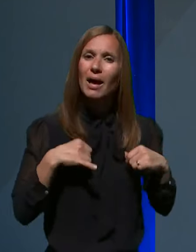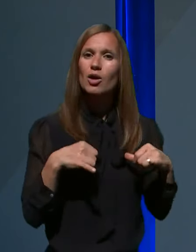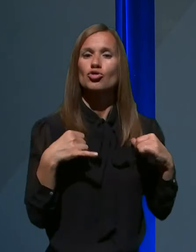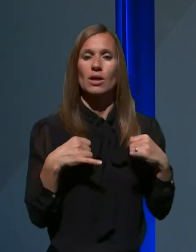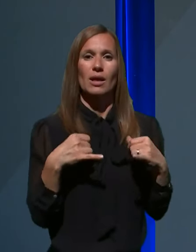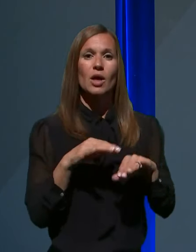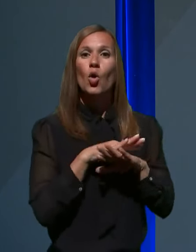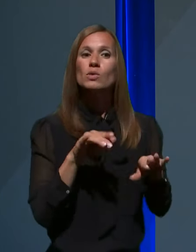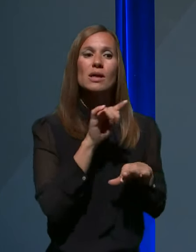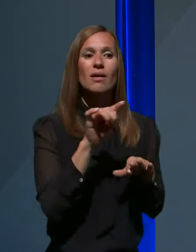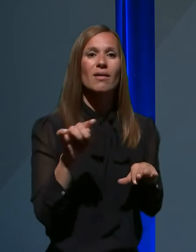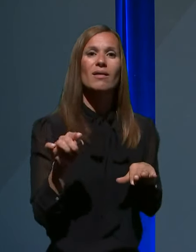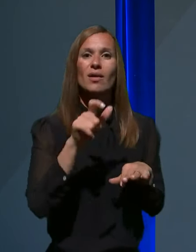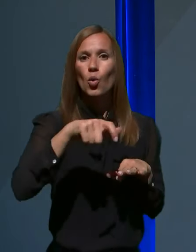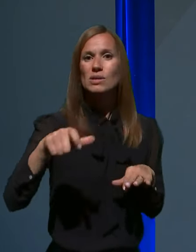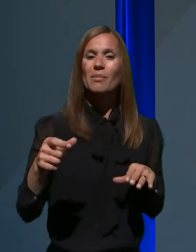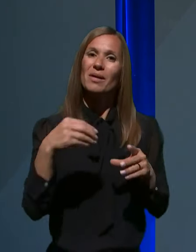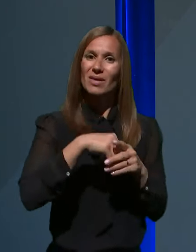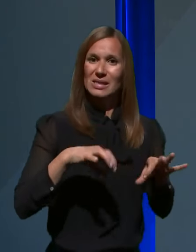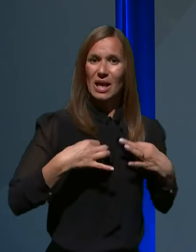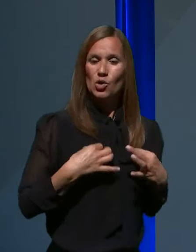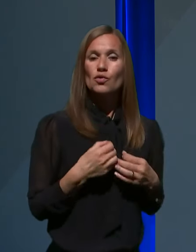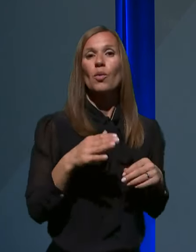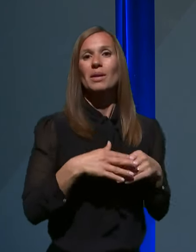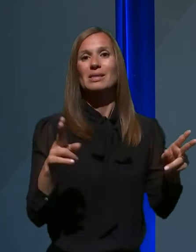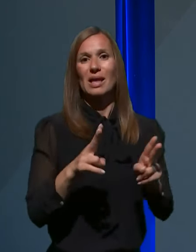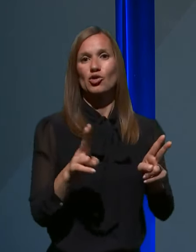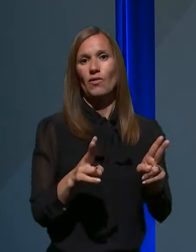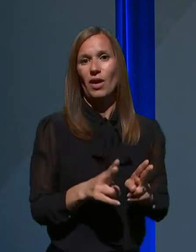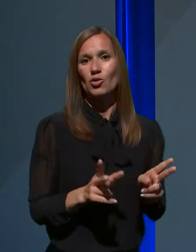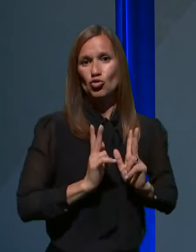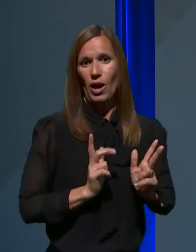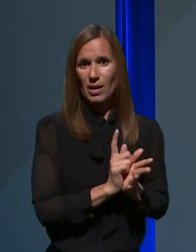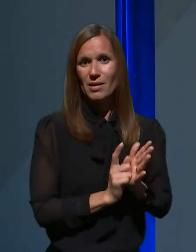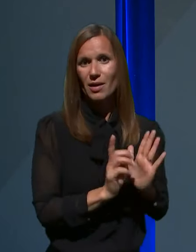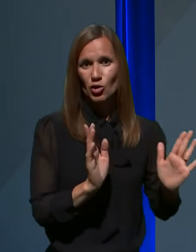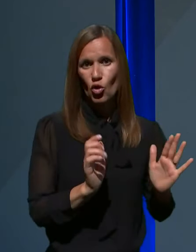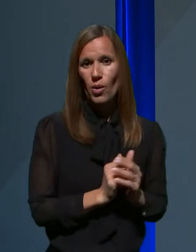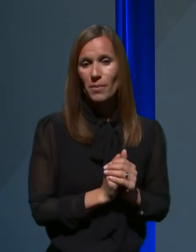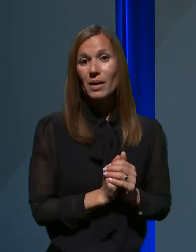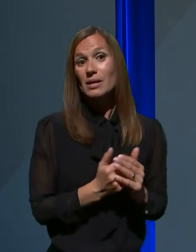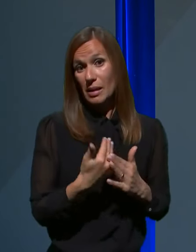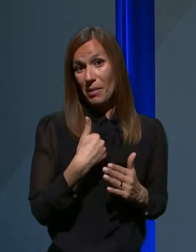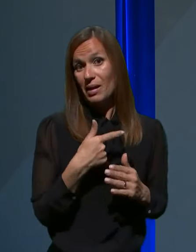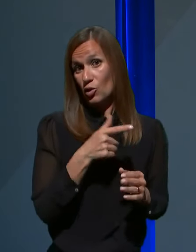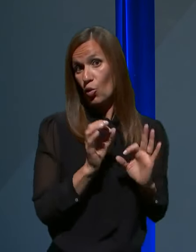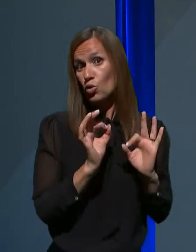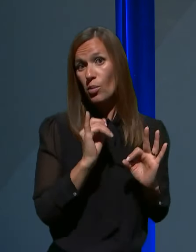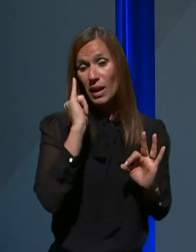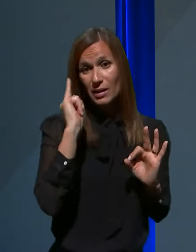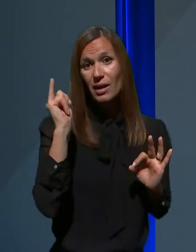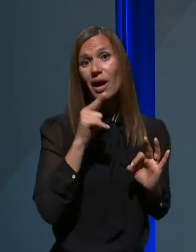vseh v zdravstvu, pri skrajševanju čakalnih dob, meni je ideja, sveda blizu, da to lahko naredimo,